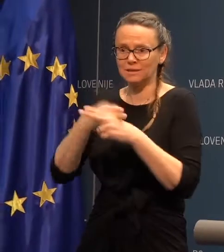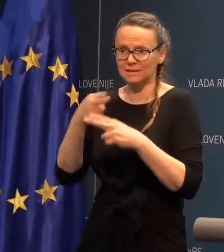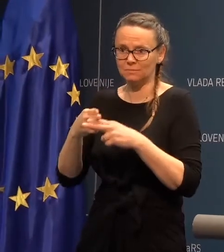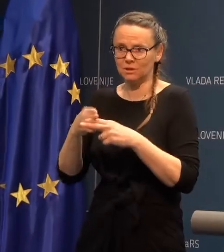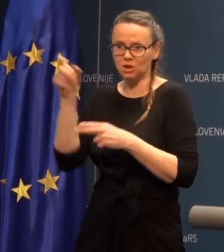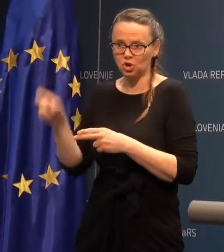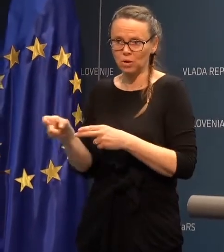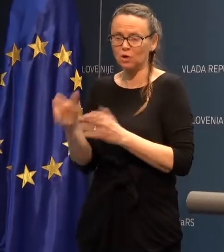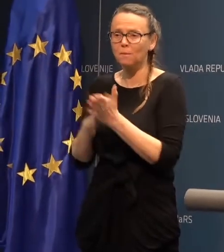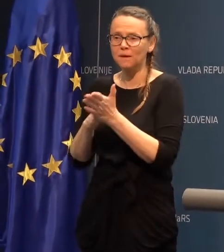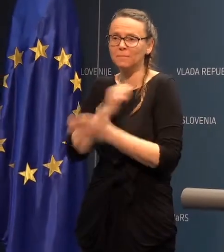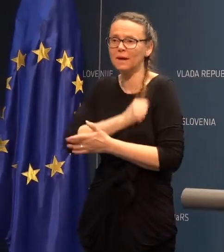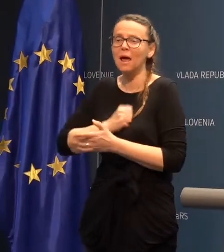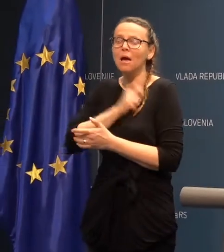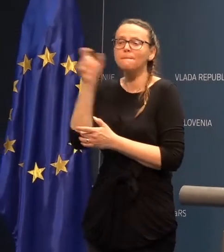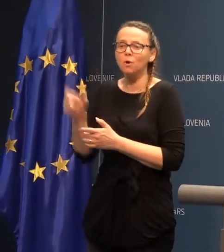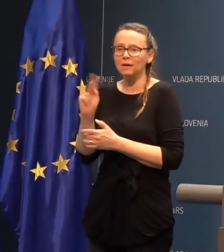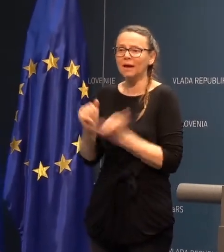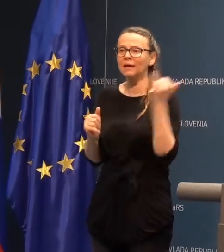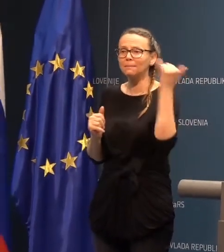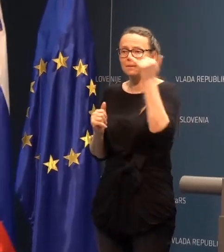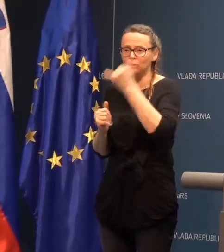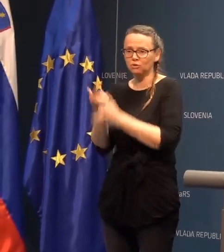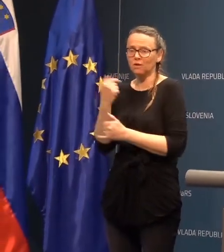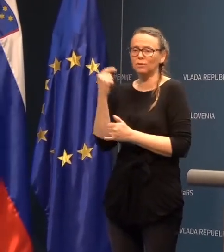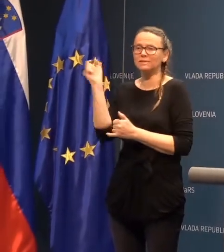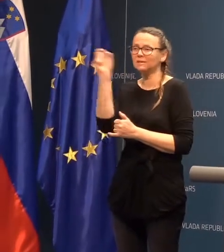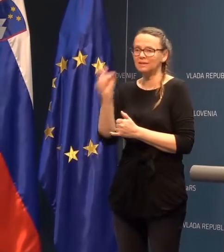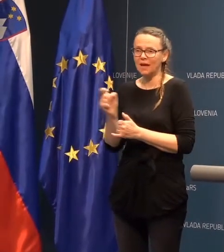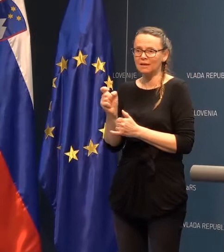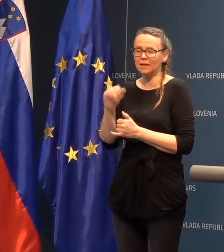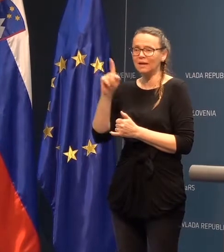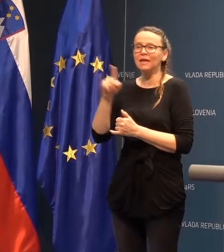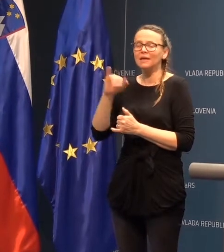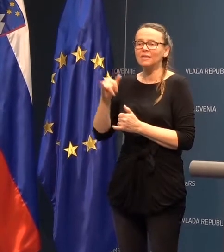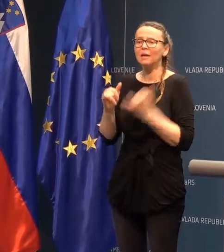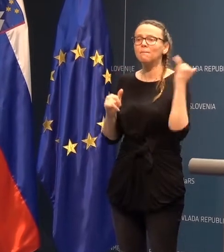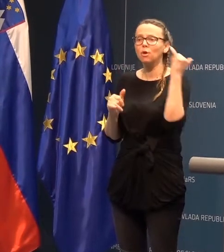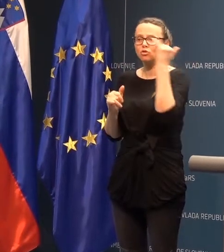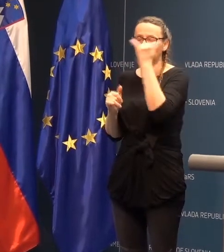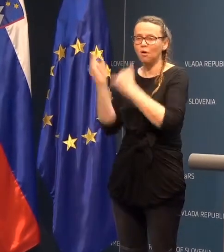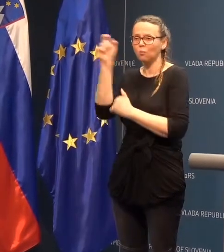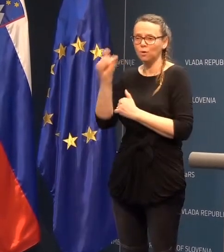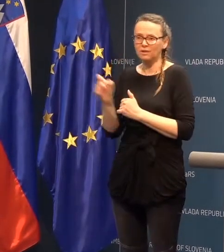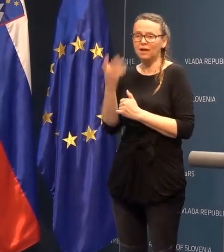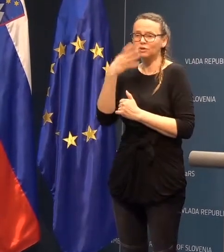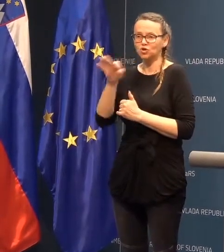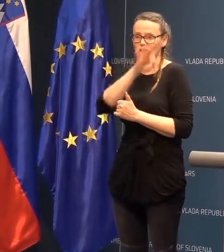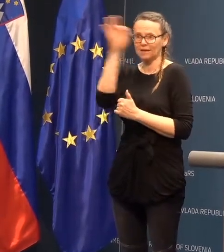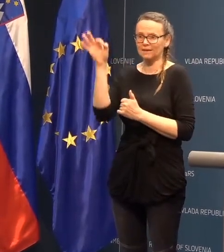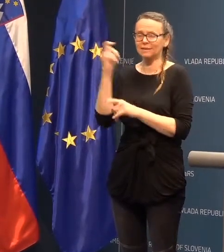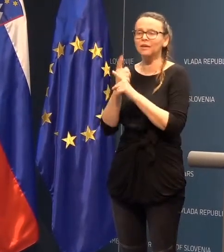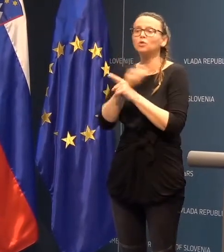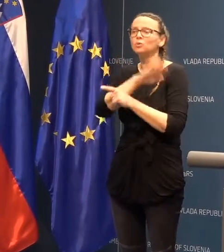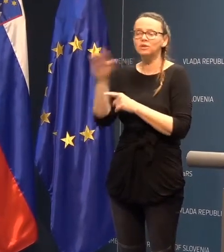Primer bolnika, ki je pripotoval iz Italije in je v Italiji ki je pripotoval 14 dni in